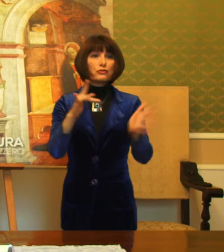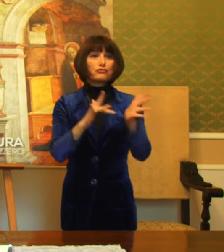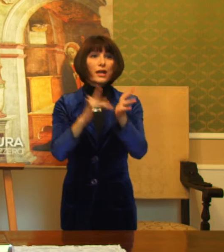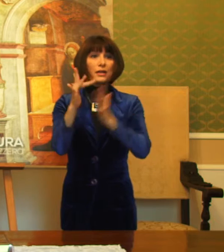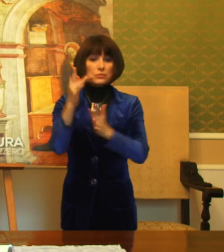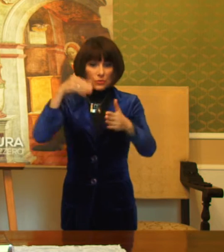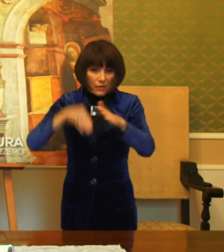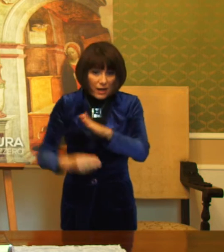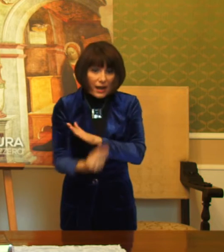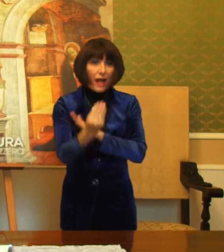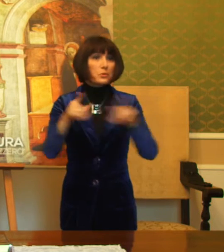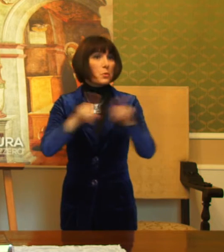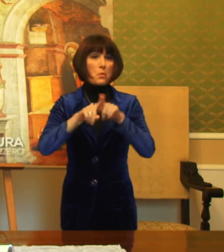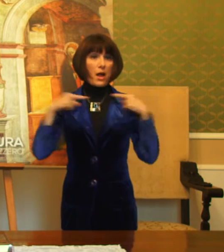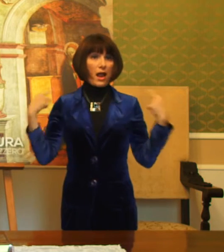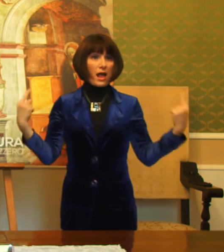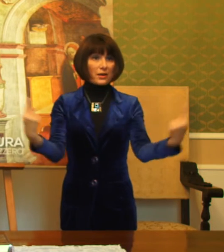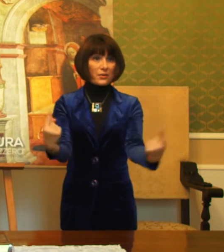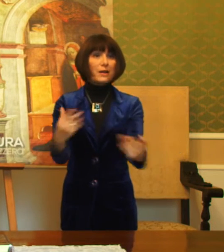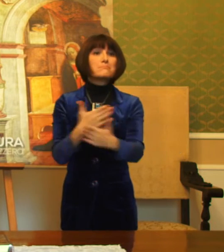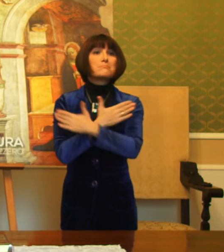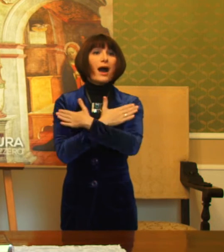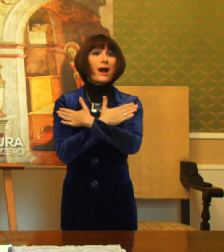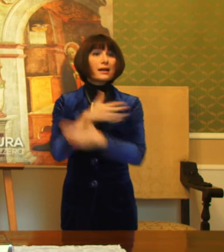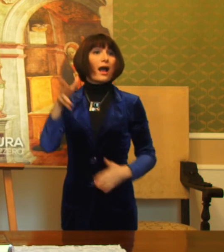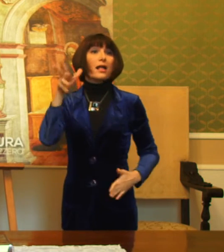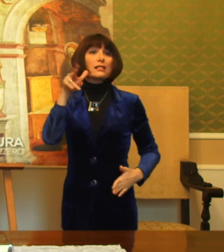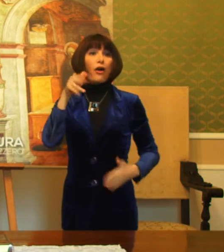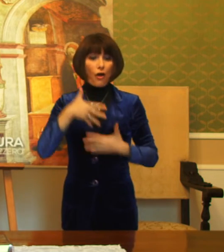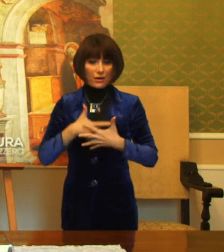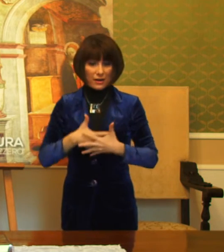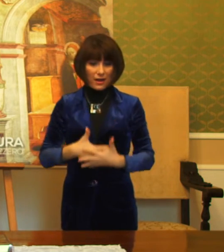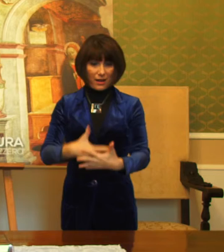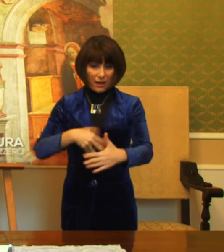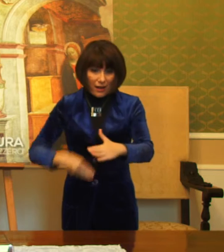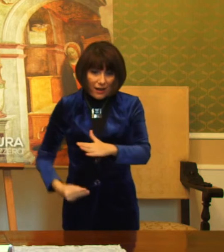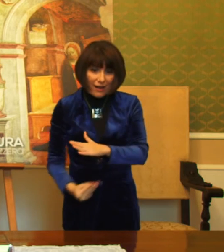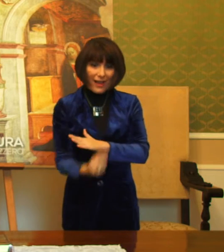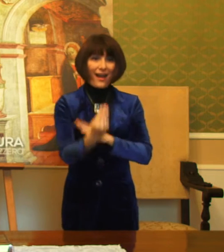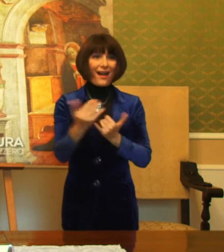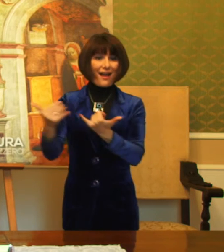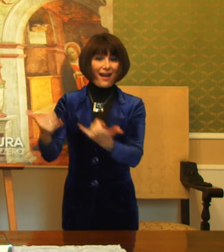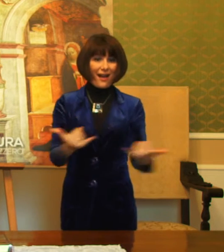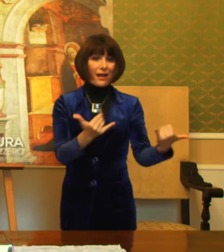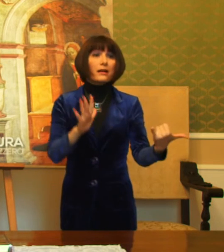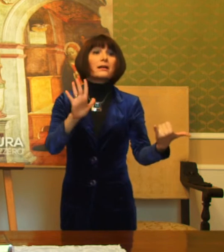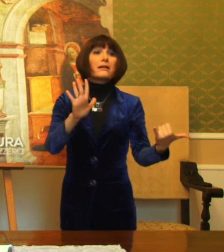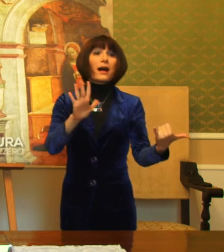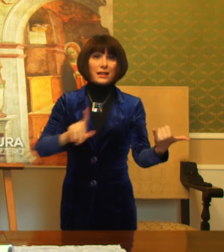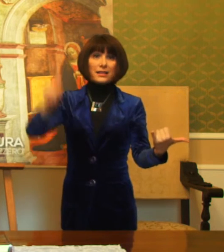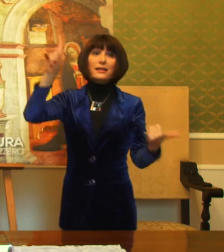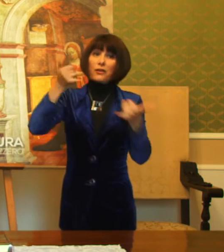nasce da Maria, dal grembo di una donna, ma è figlio di Dio e allora